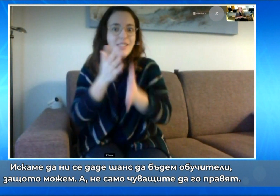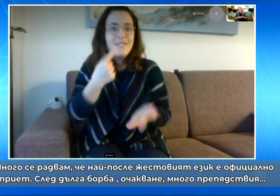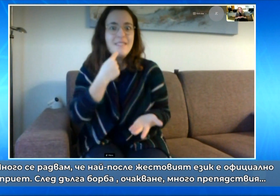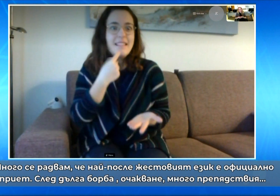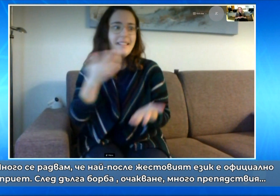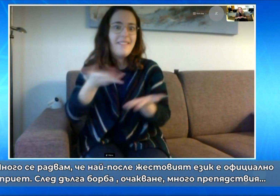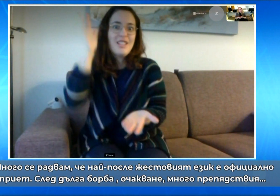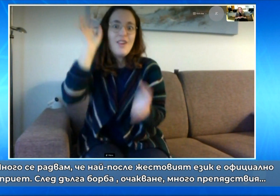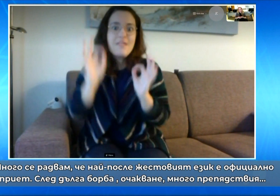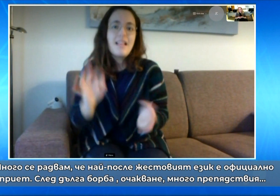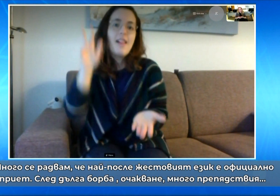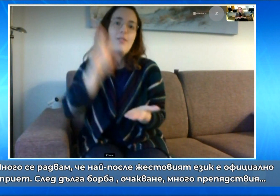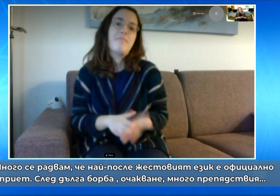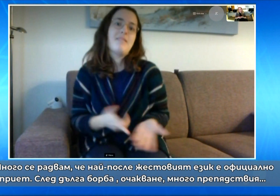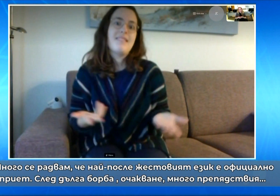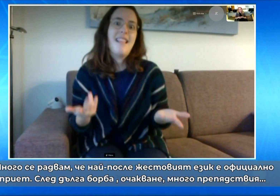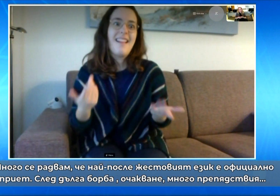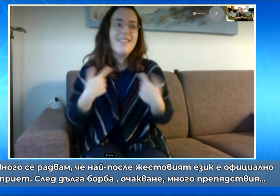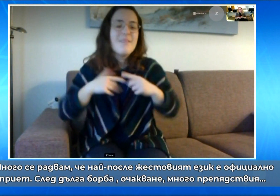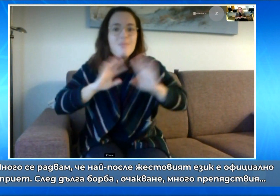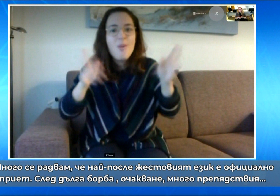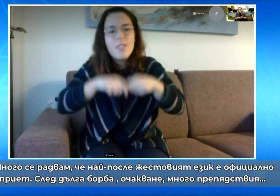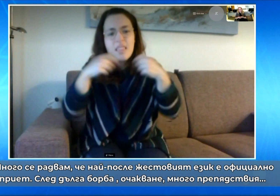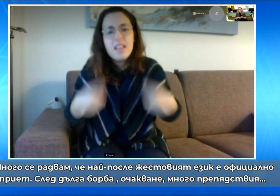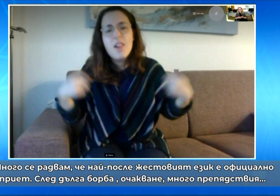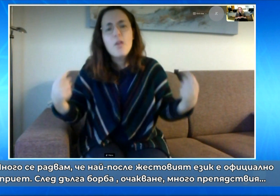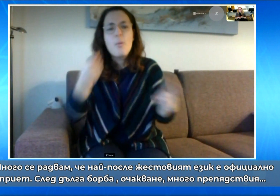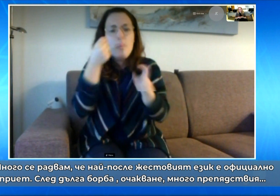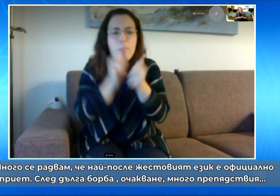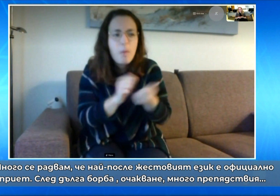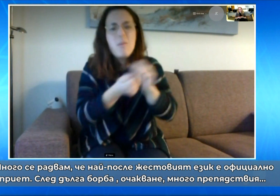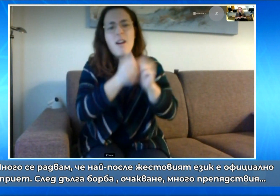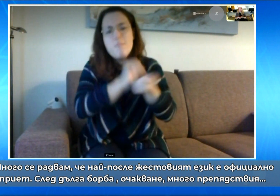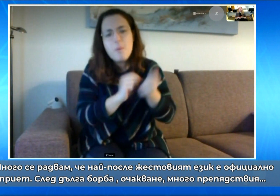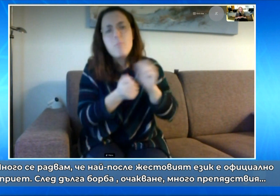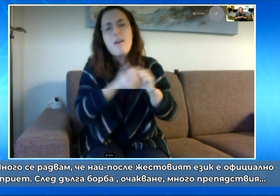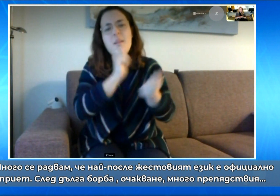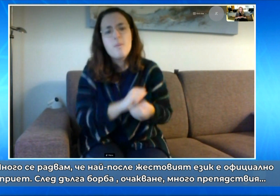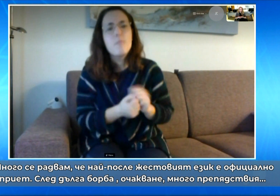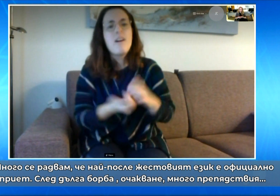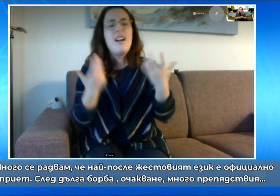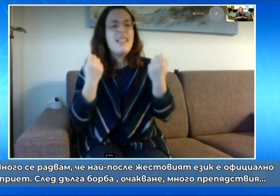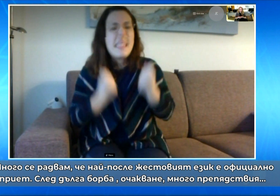Много се радвам, че най-после жестовият език е официално признат. След много дълга борба, очакване,